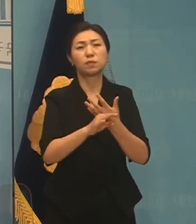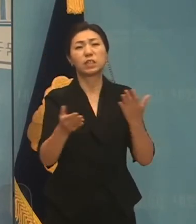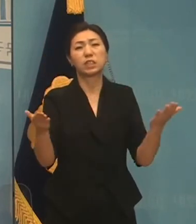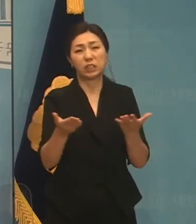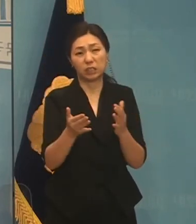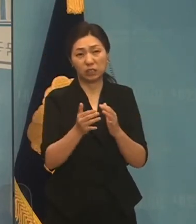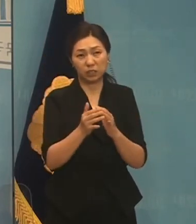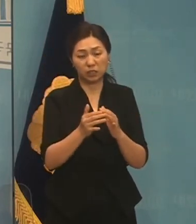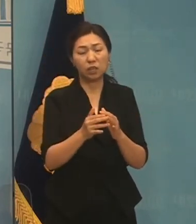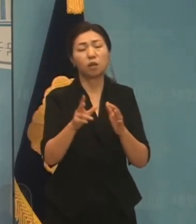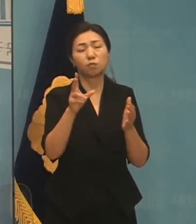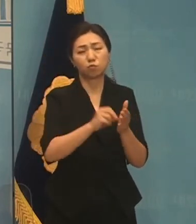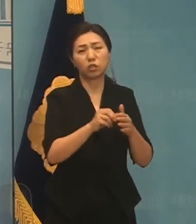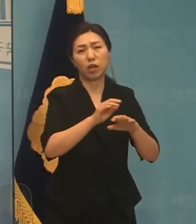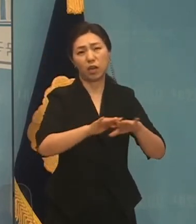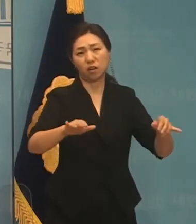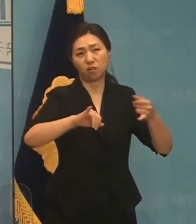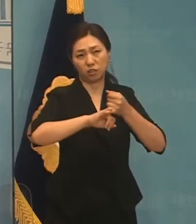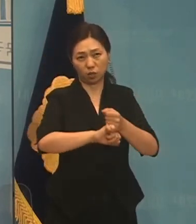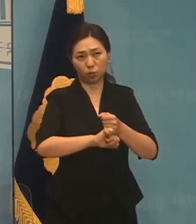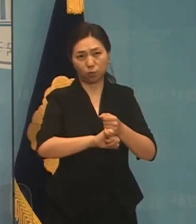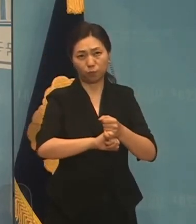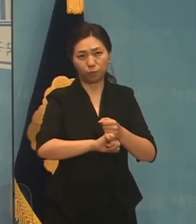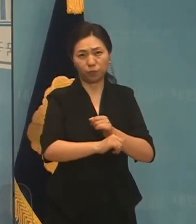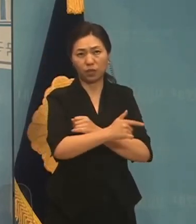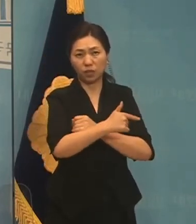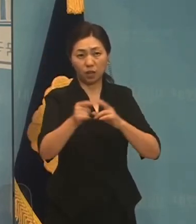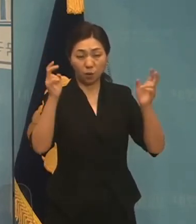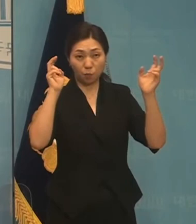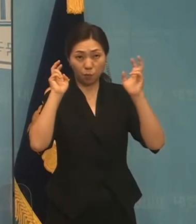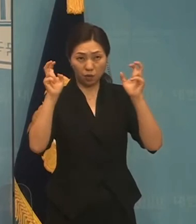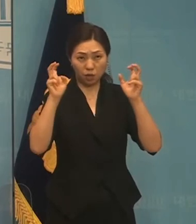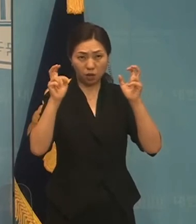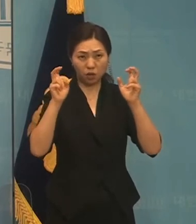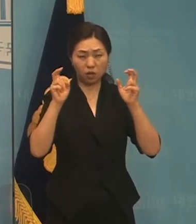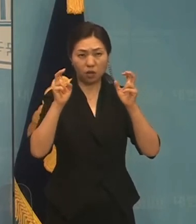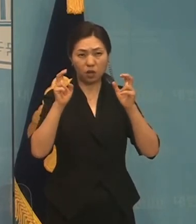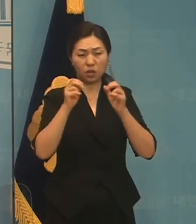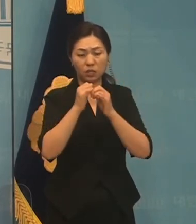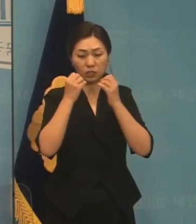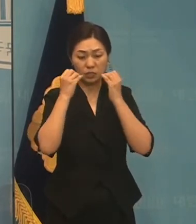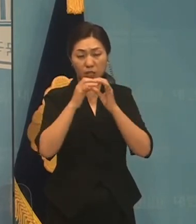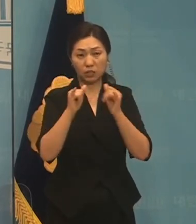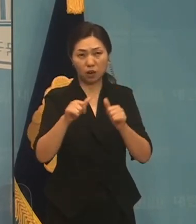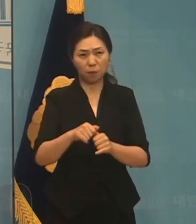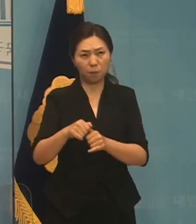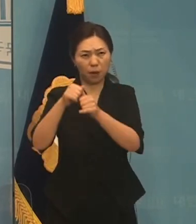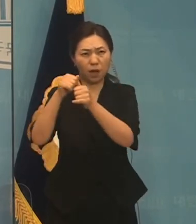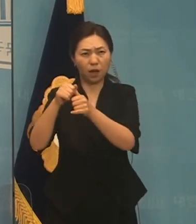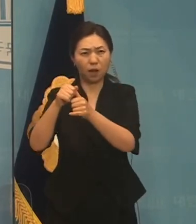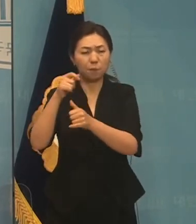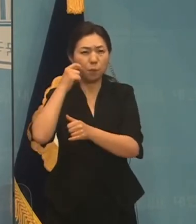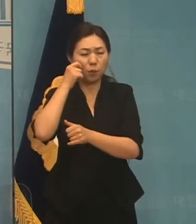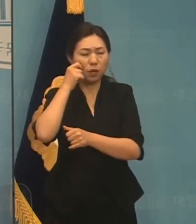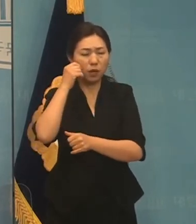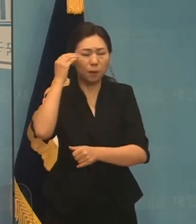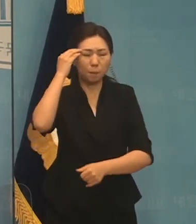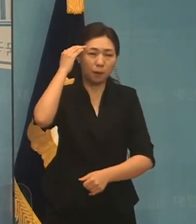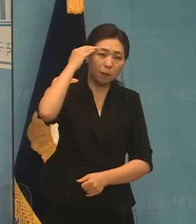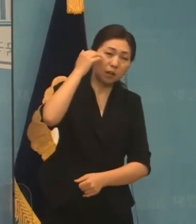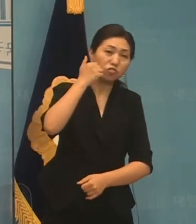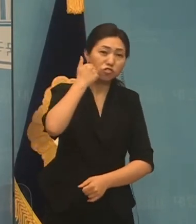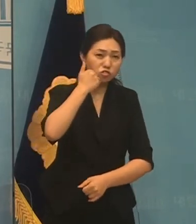특히 이 기업이 신규채용을 하지 못하게 하는데, 그 방해하는 세력이 누구냐? 바로 대기업